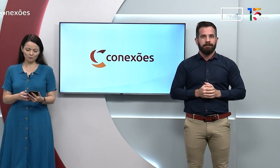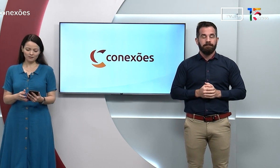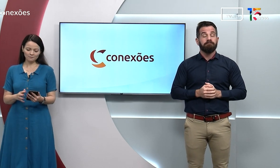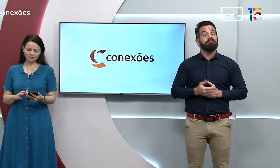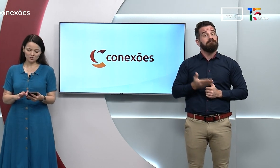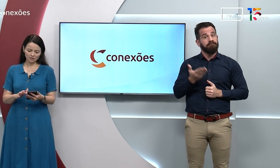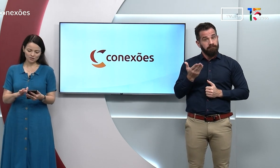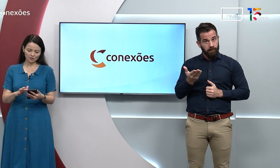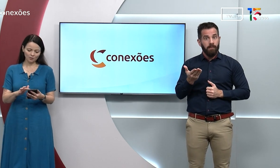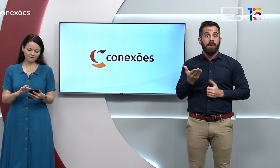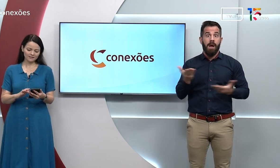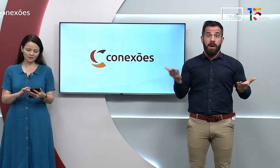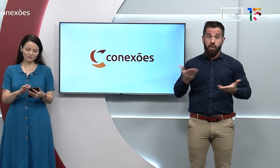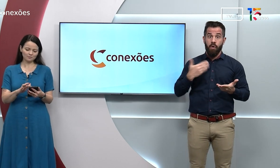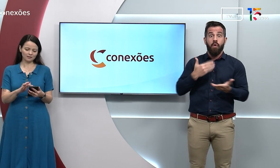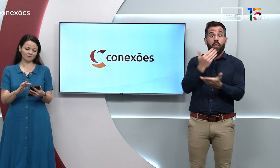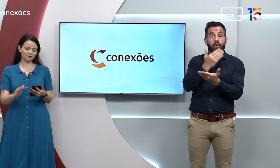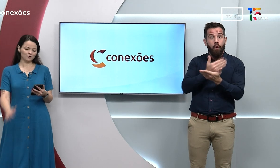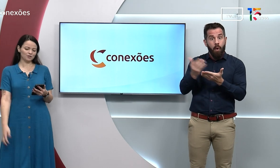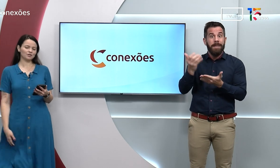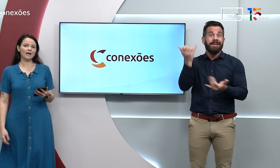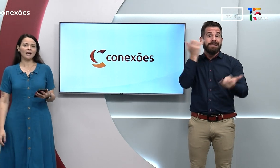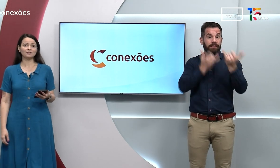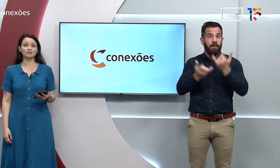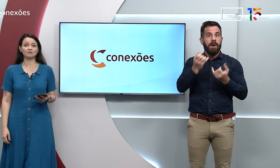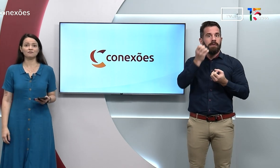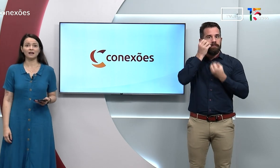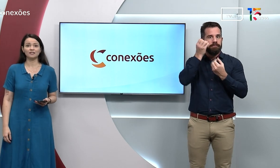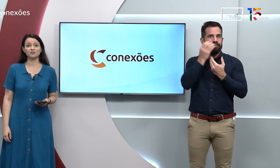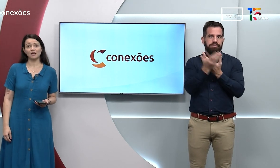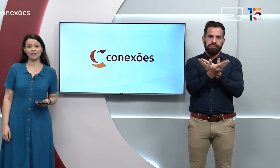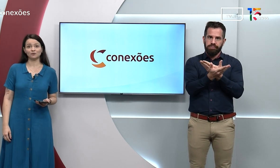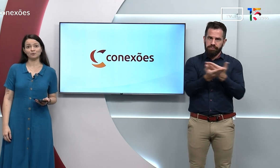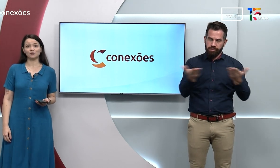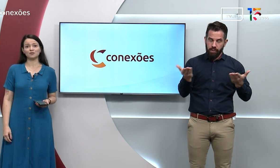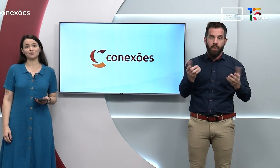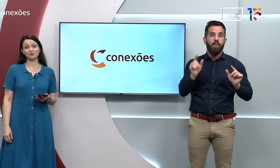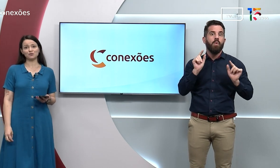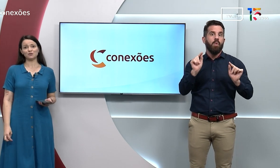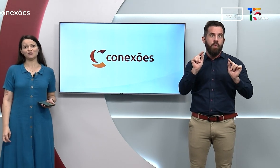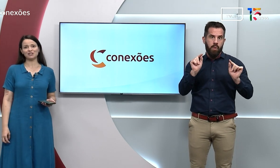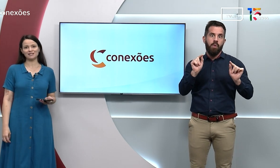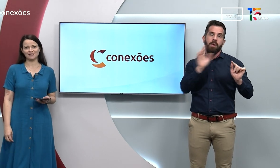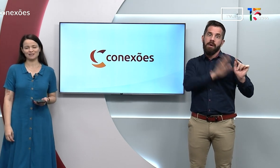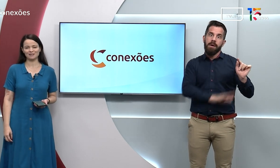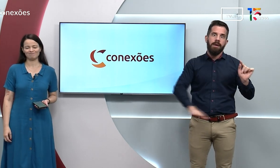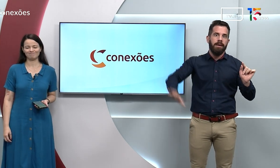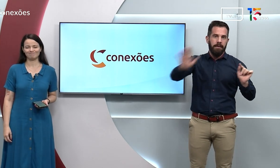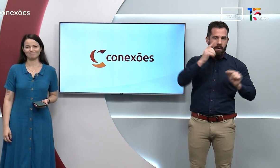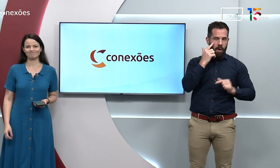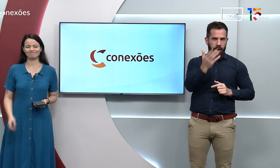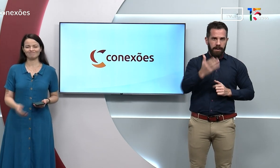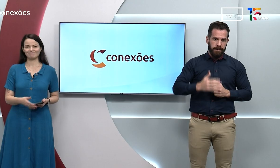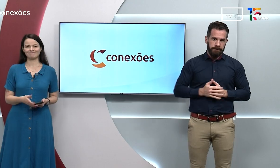Bom, e para a gente começar o nosso programa de hoje, a gente vai direto para o nosso giro de notícias.